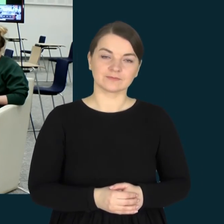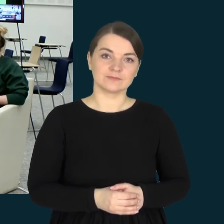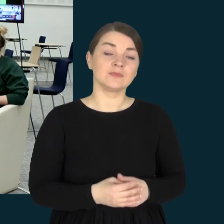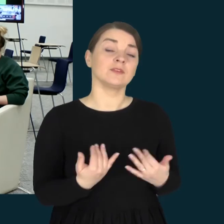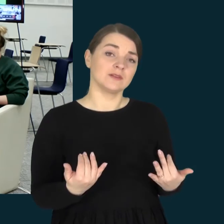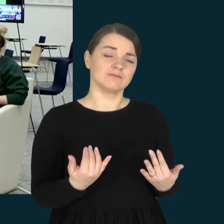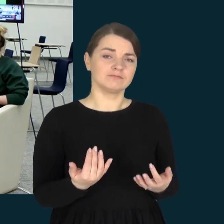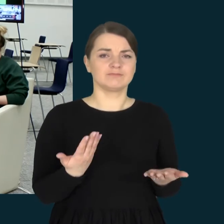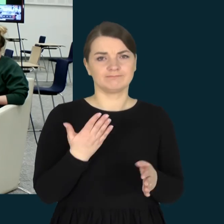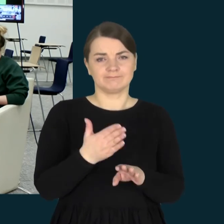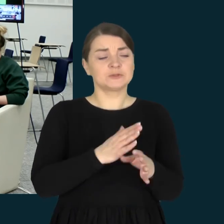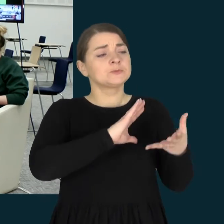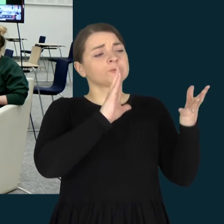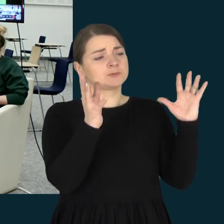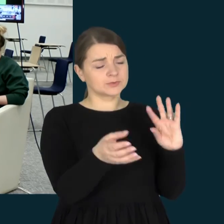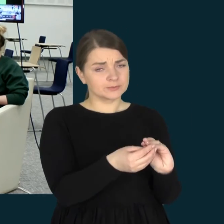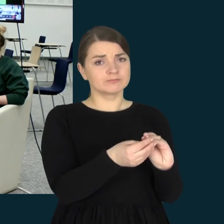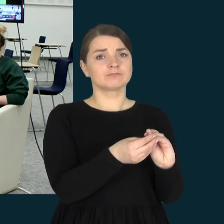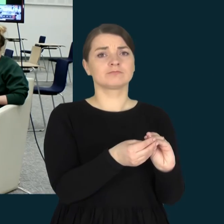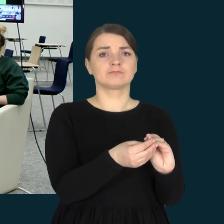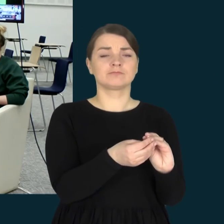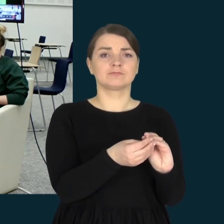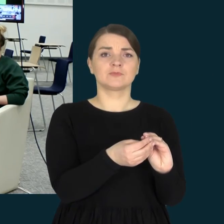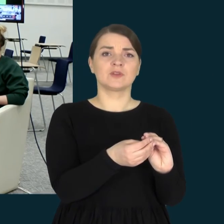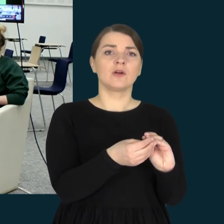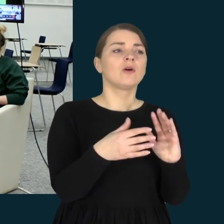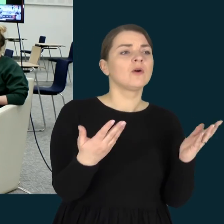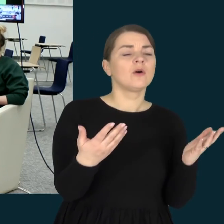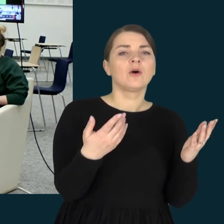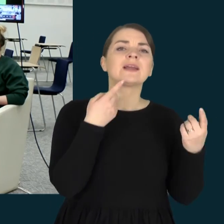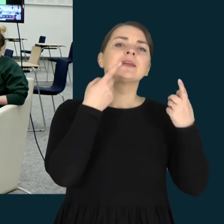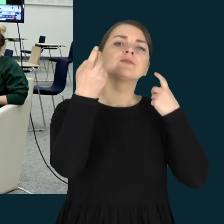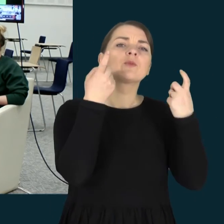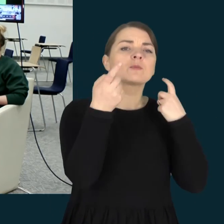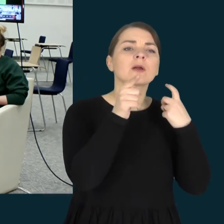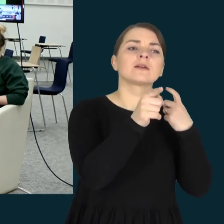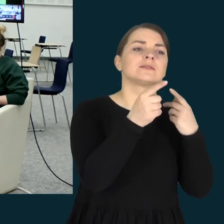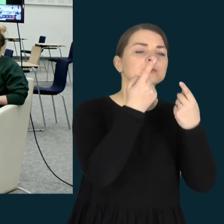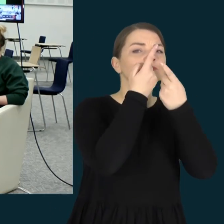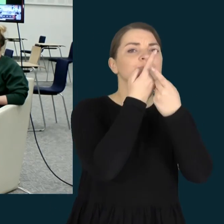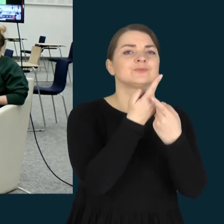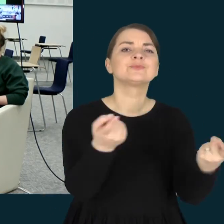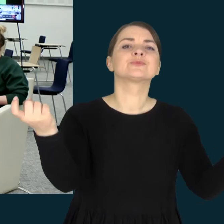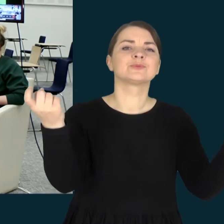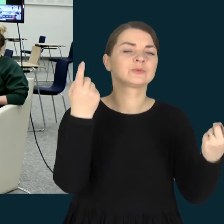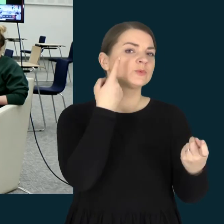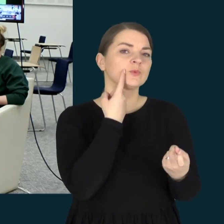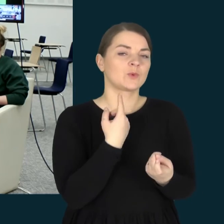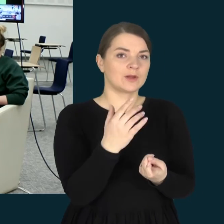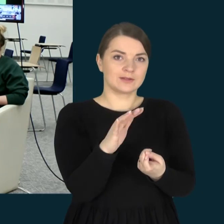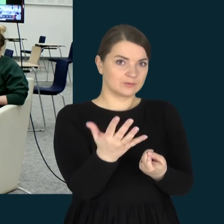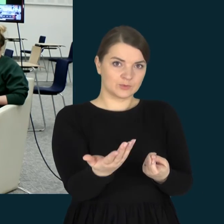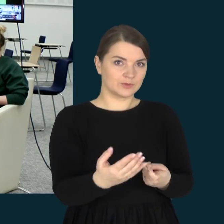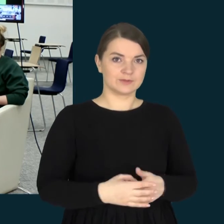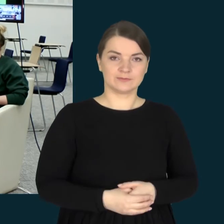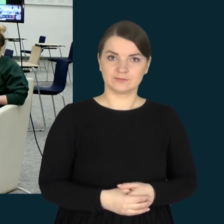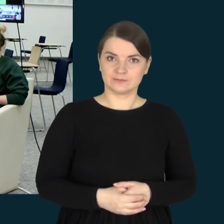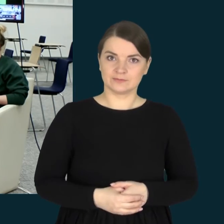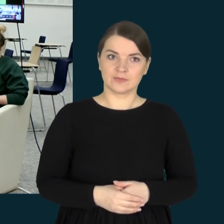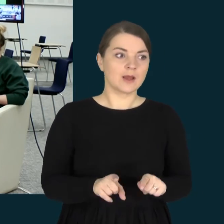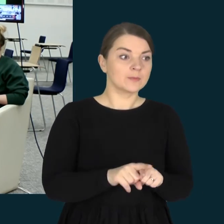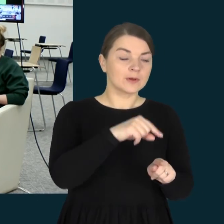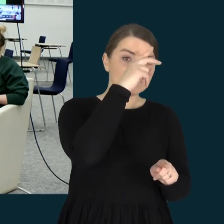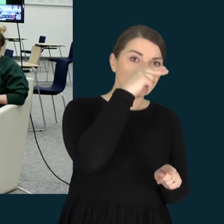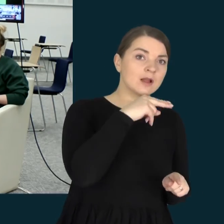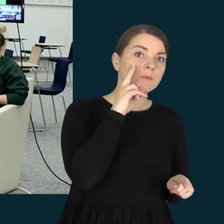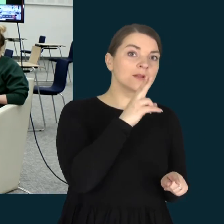Apibendrinant, kokią žinutę, kokį pranešimą siūstumėt ne tik